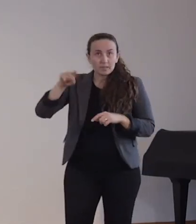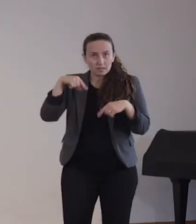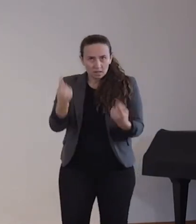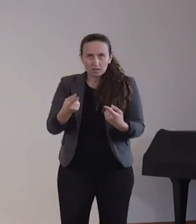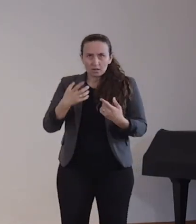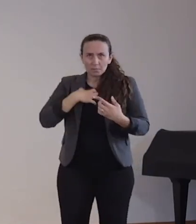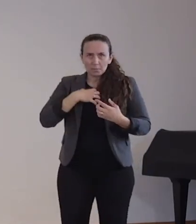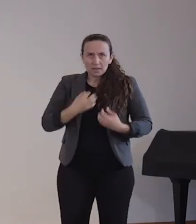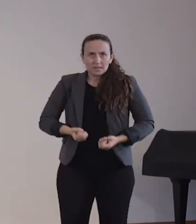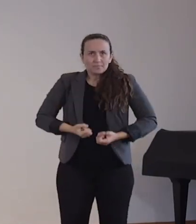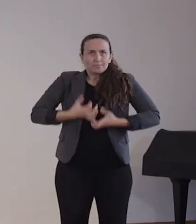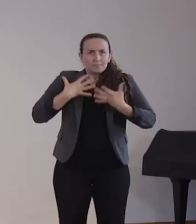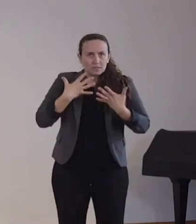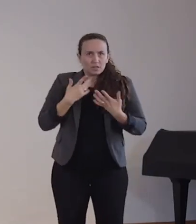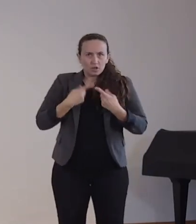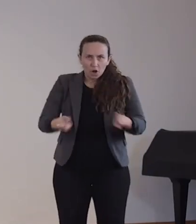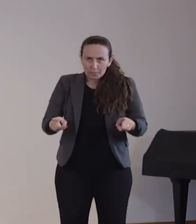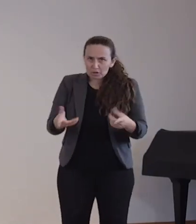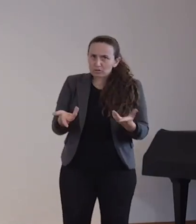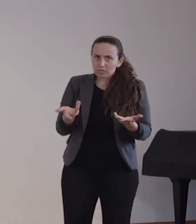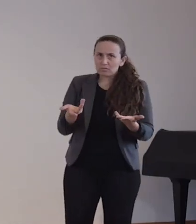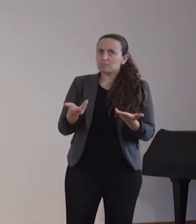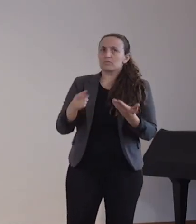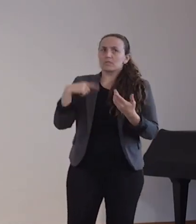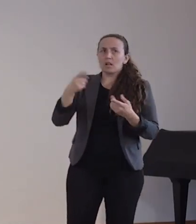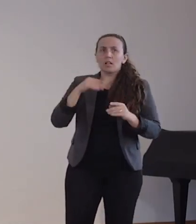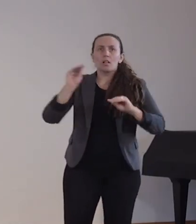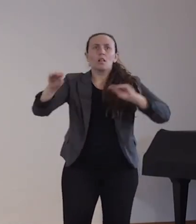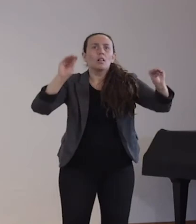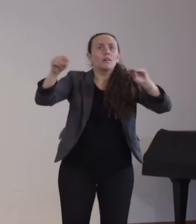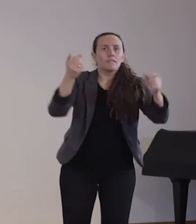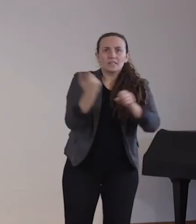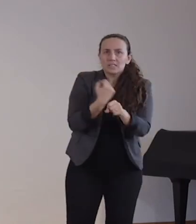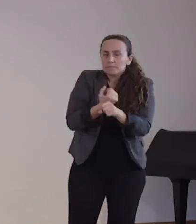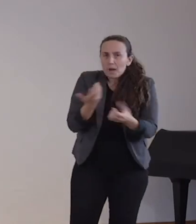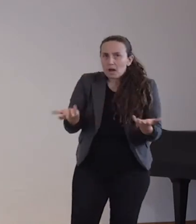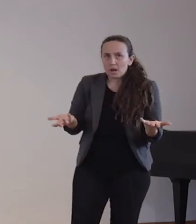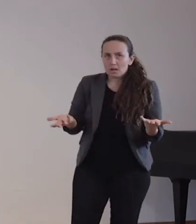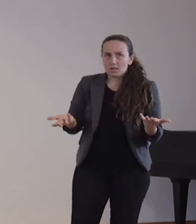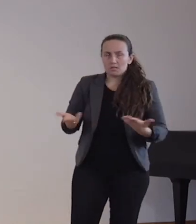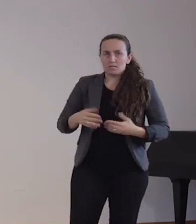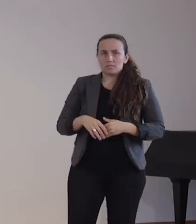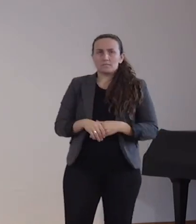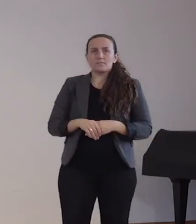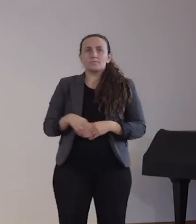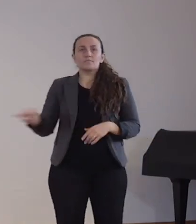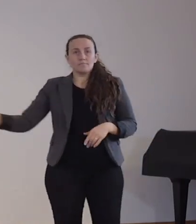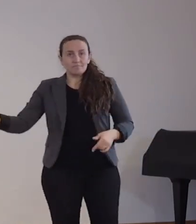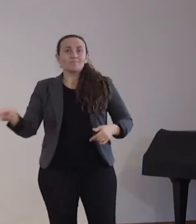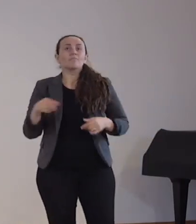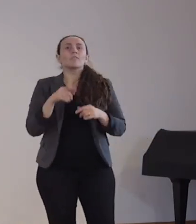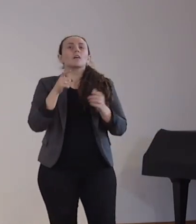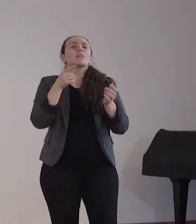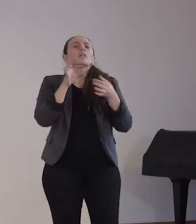Da würde ich sagen, kommt es auf die Schwere der Reaktion an. Im Falle von leichten Reaktionen